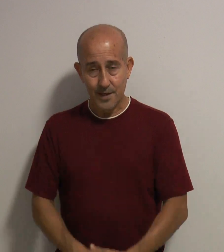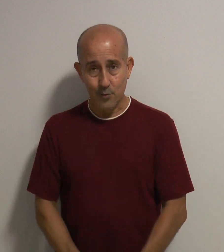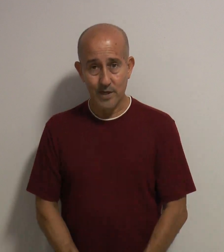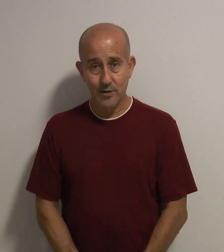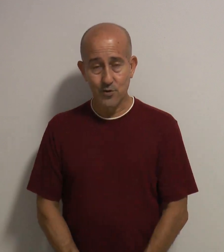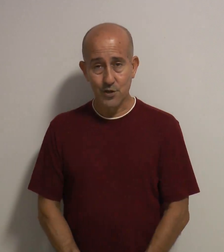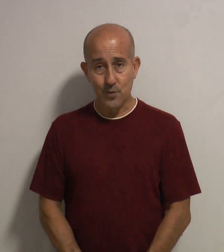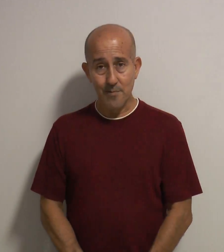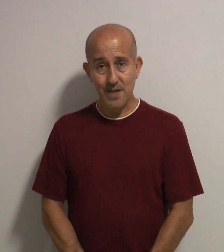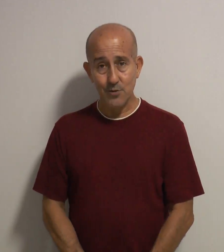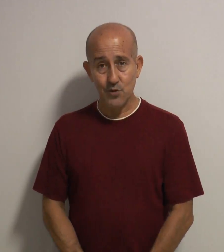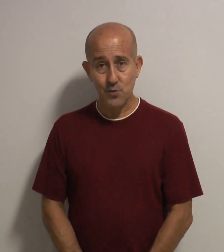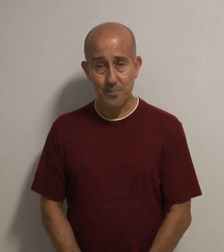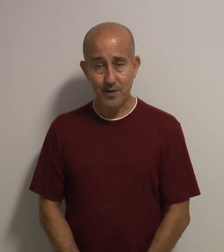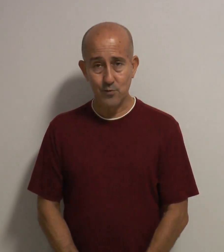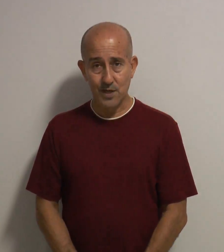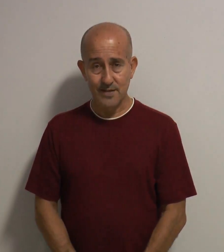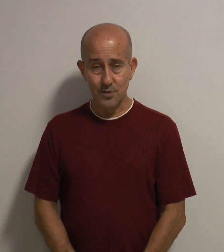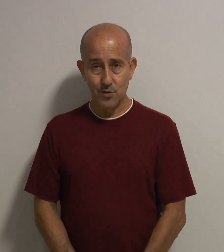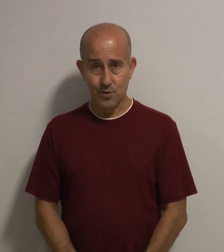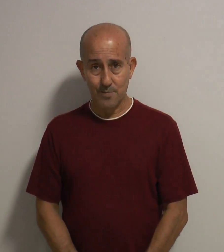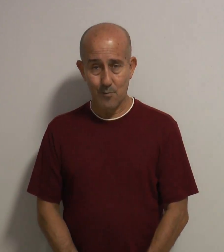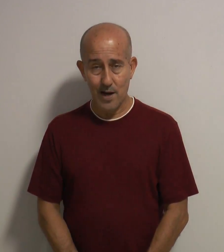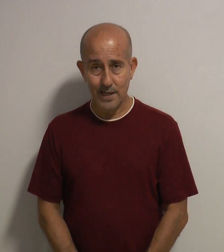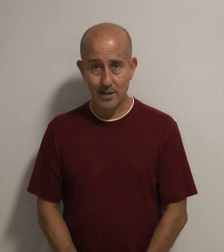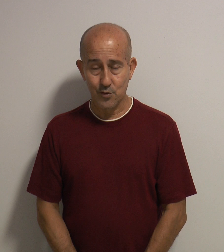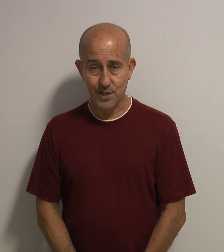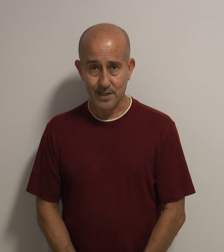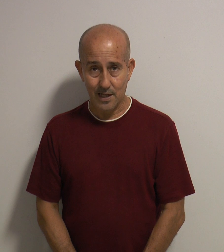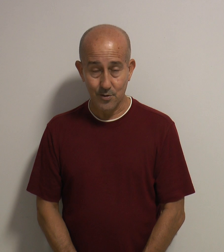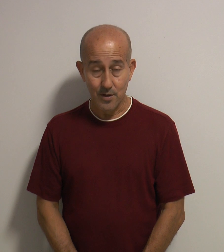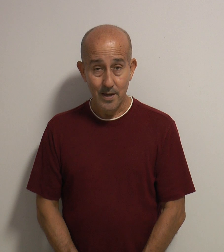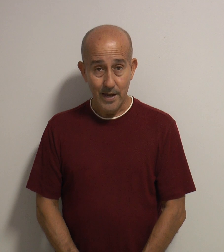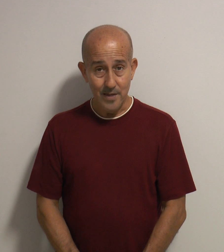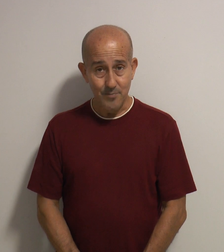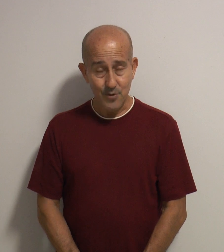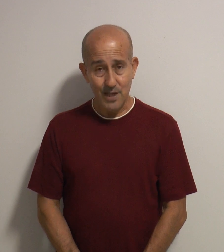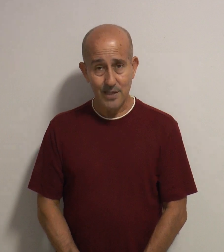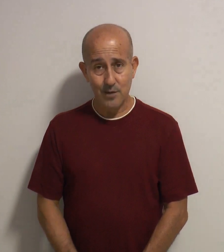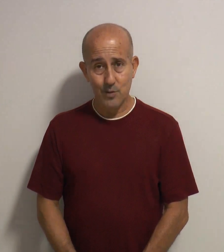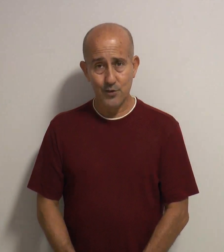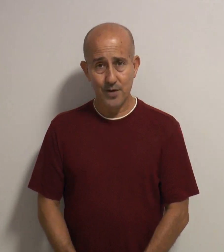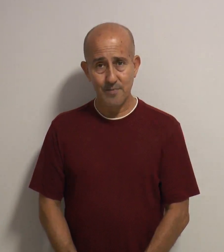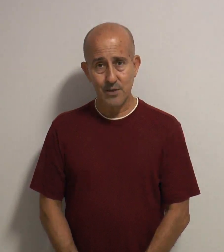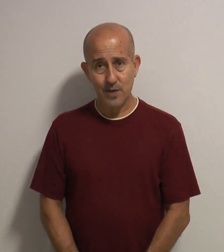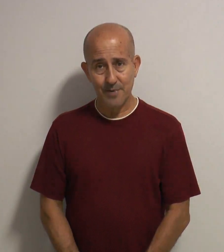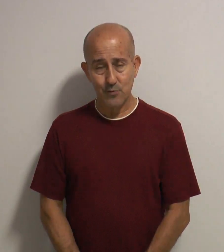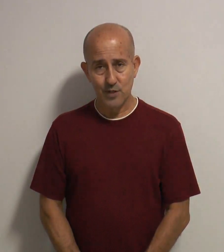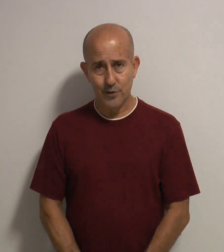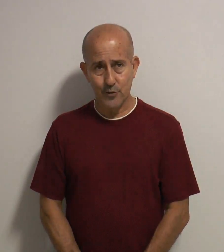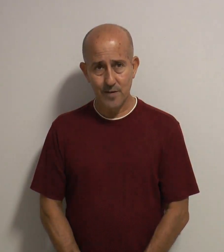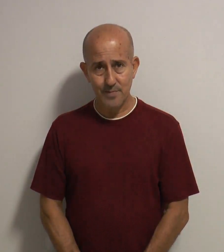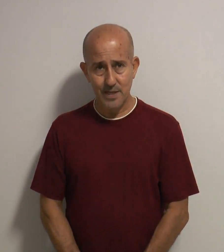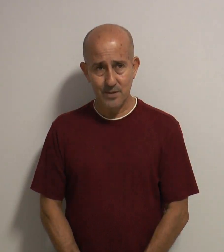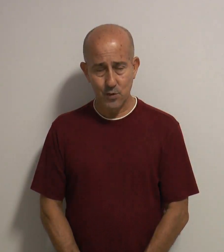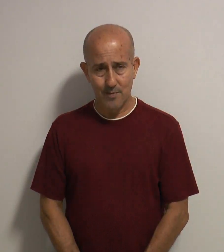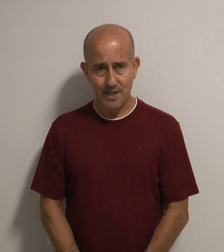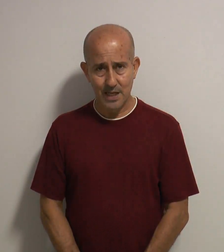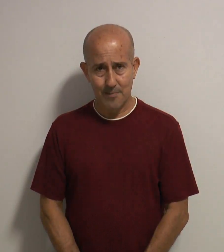Recuerden, continúen enviándonos sus preguntas y nosotros vamos a irlas contestando. Es importante que cuando nos envíen una pregunta, no nos envíen solamente la